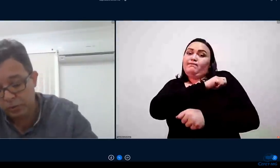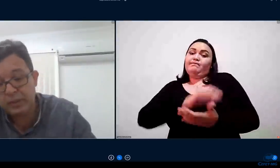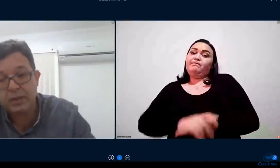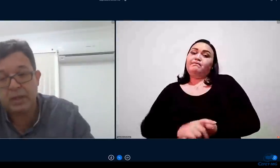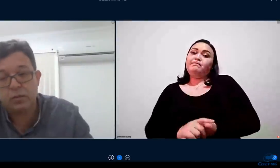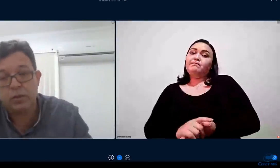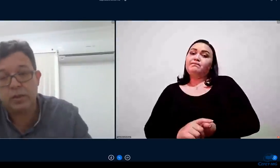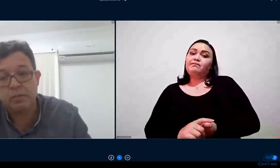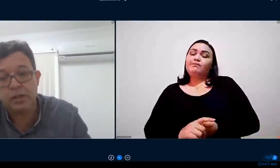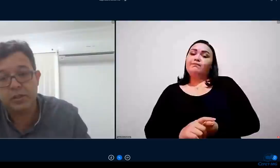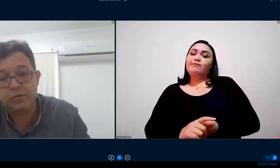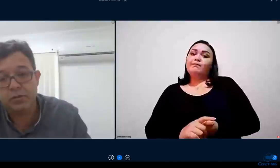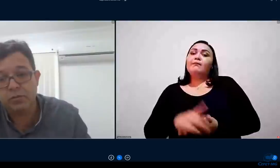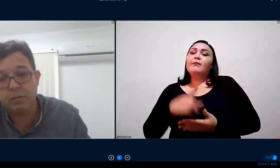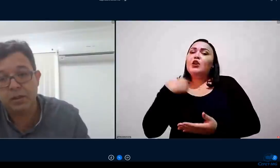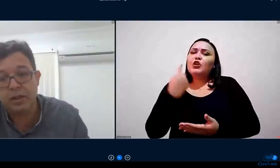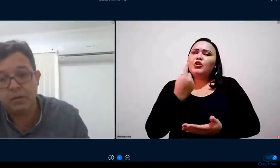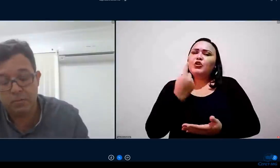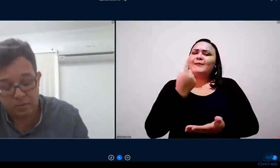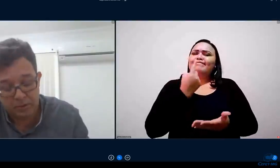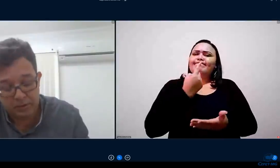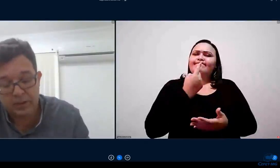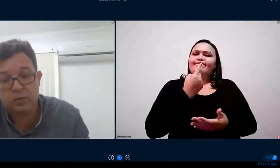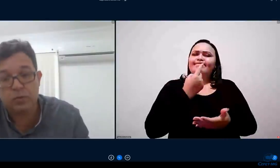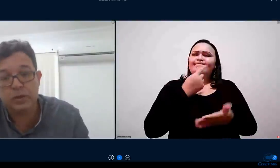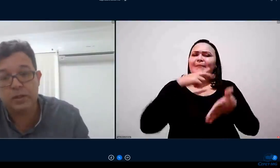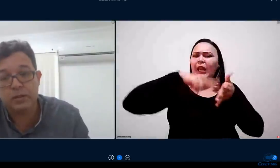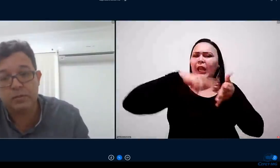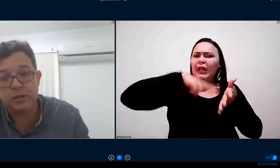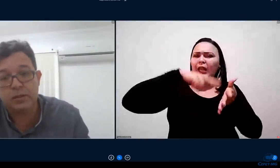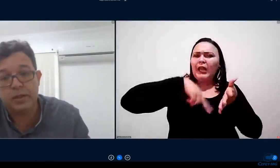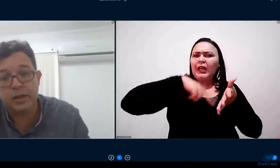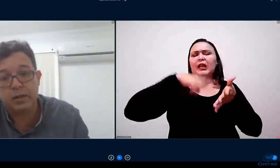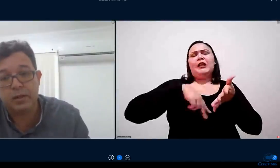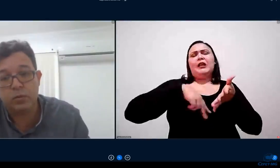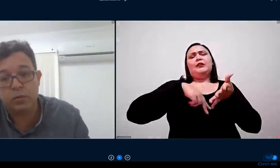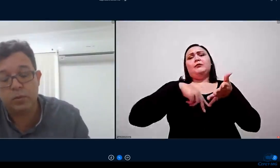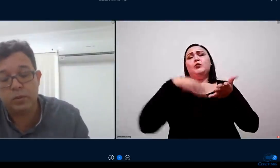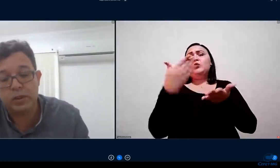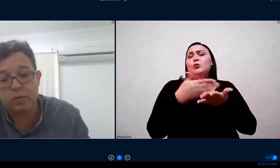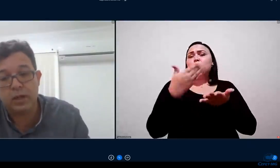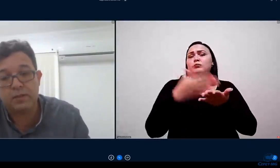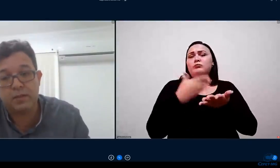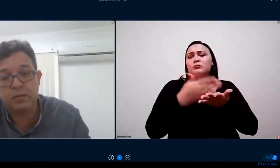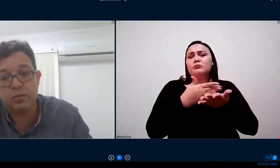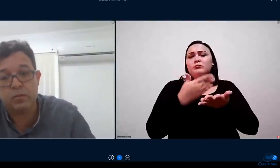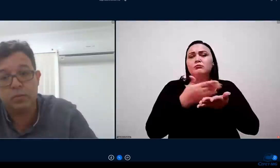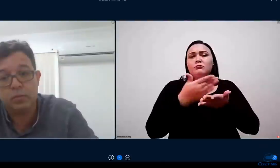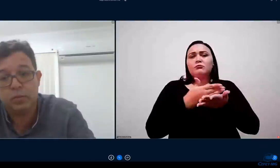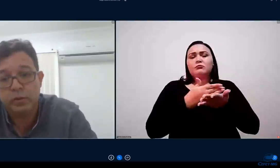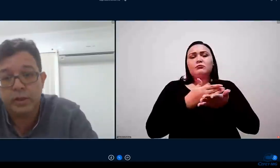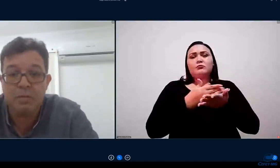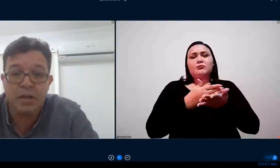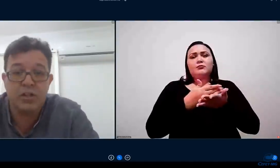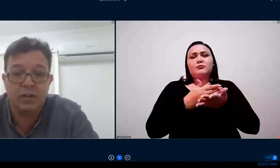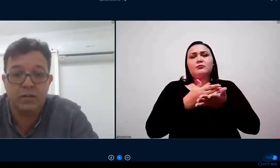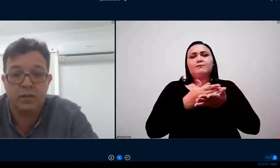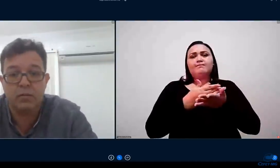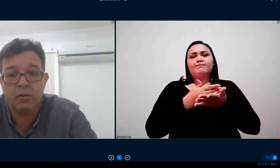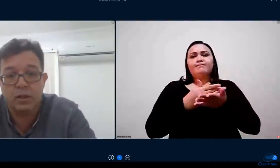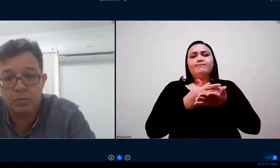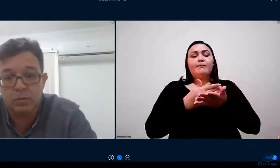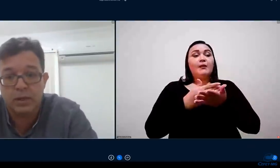de uma literatura que para a gente foi fundamental é uma literatura da educação e